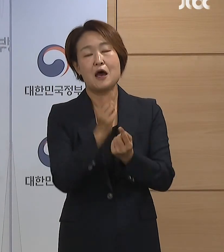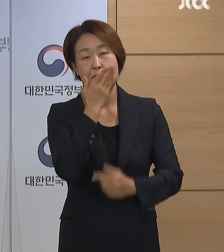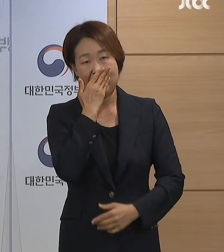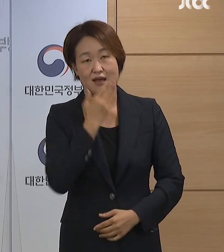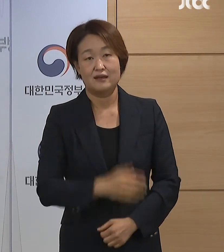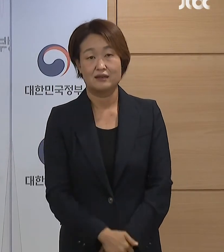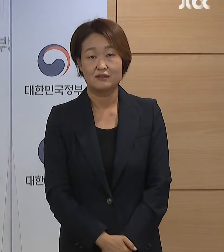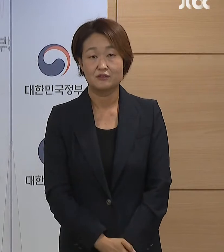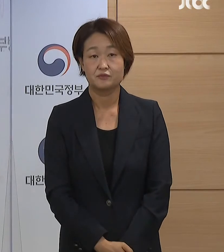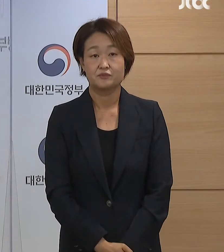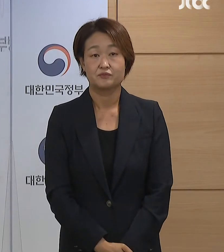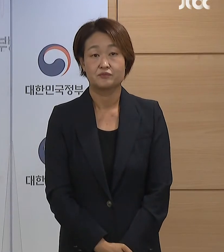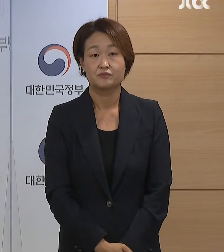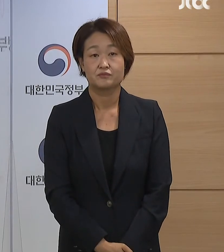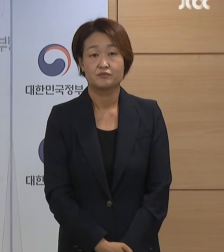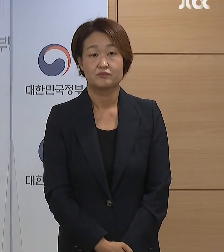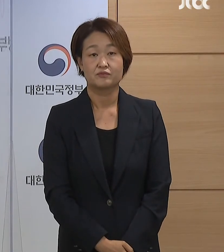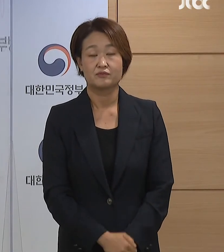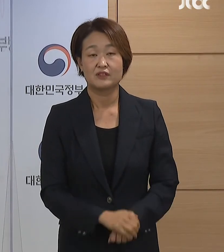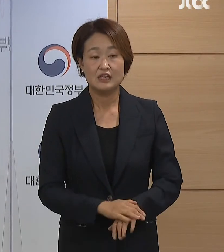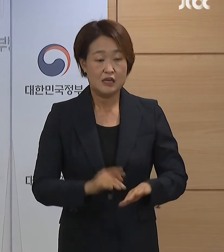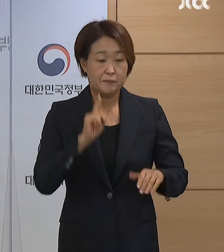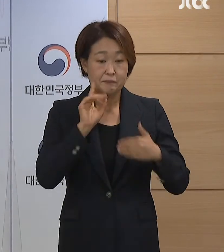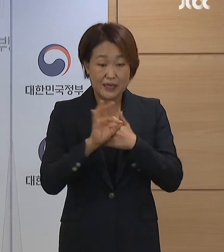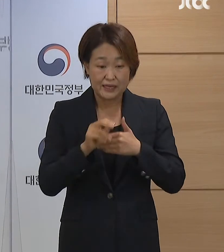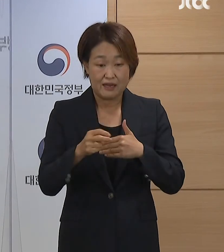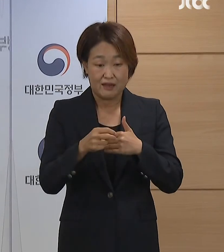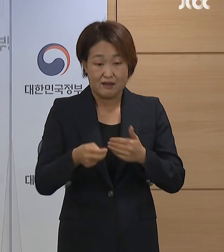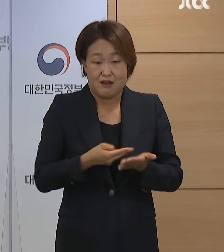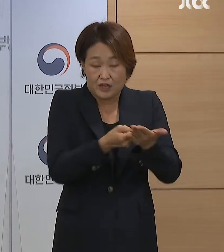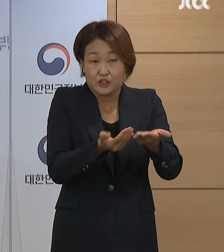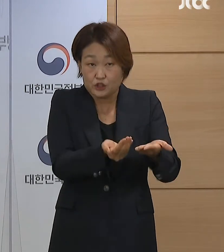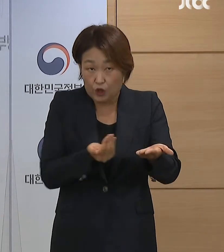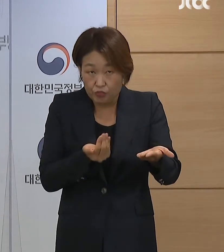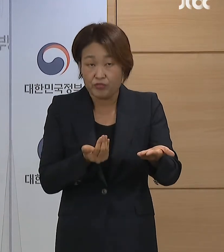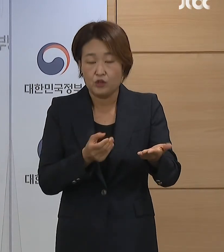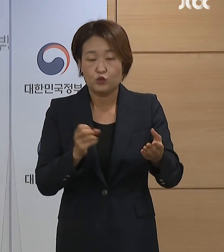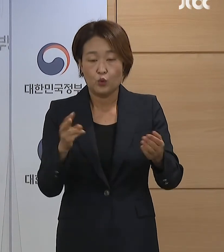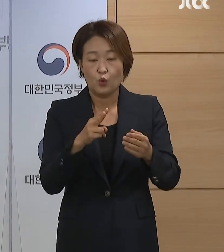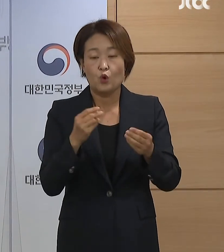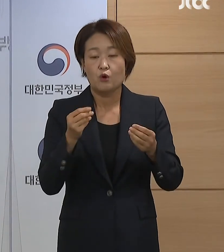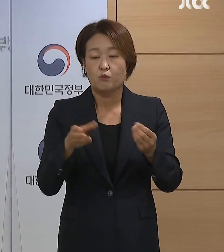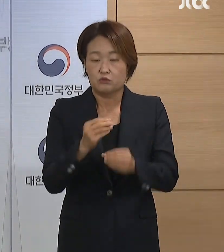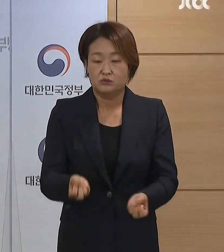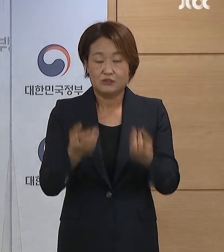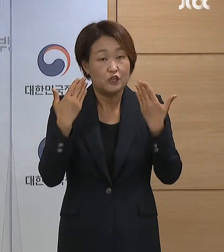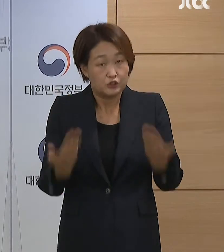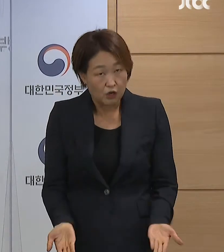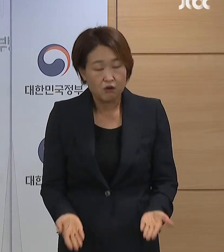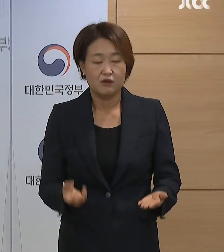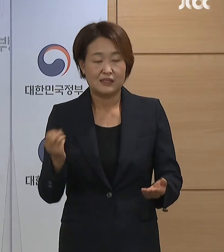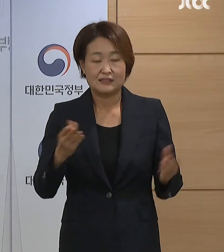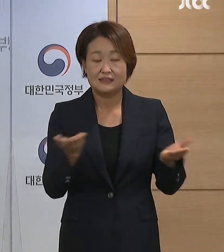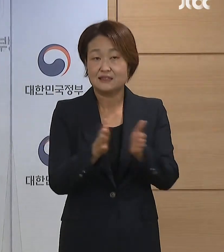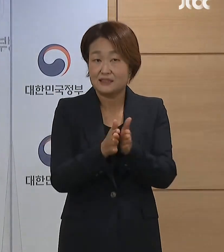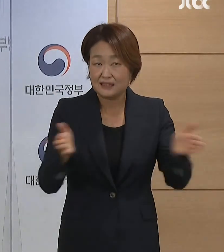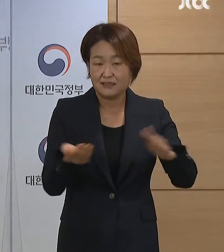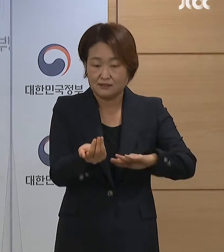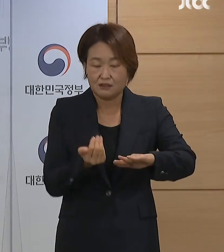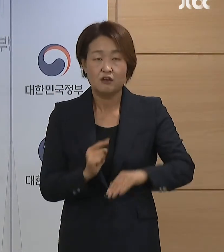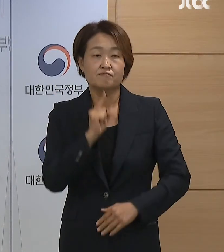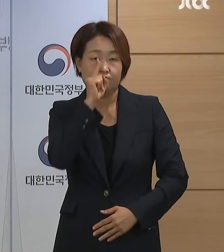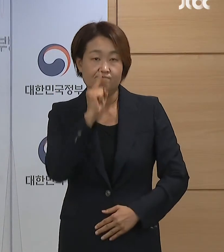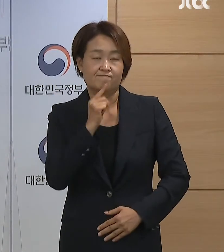입소주와 종사자는 증상 확인을 합니다. 그리고 종사자는 복귀 후에 신속 항원검사를 반드시